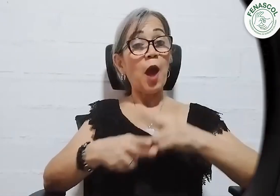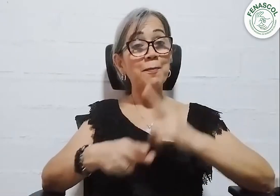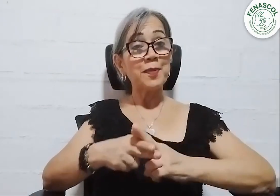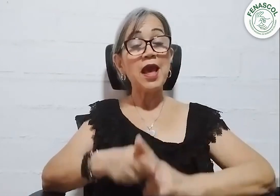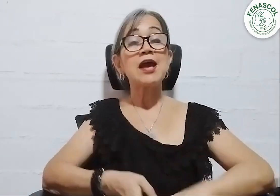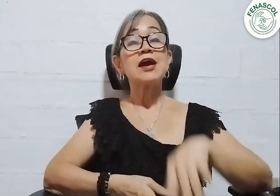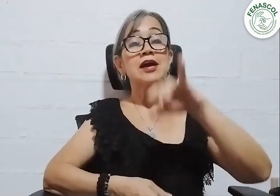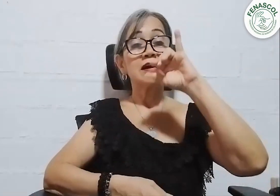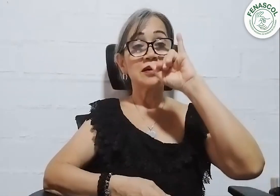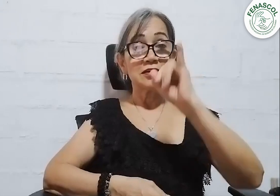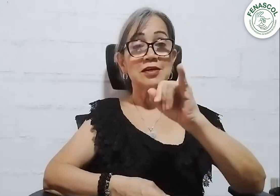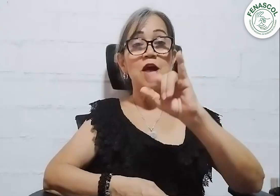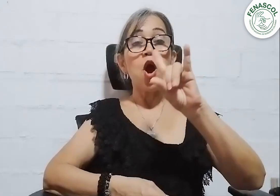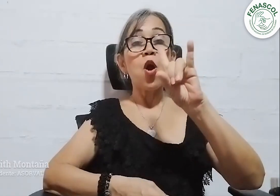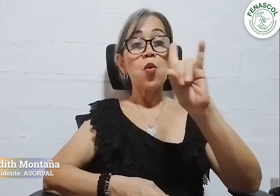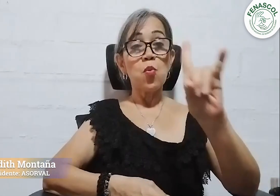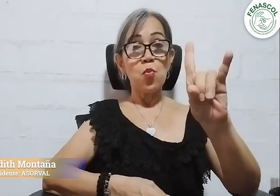Mi nombre es Judith Montaña.